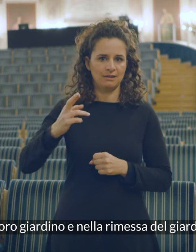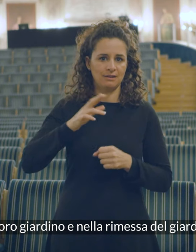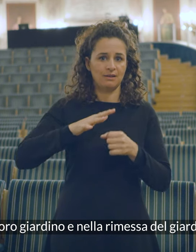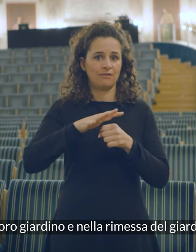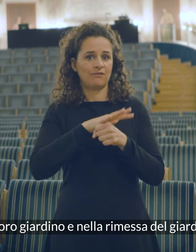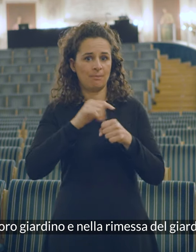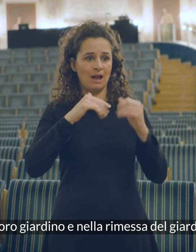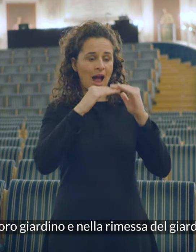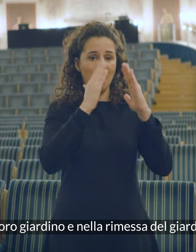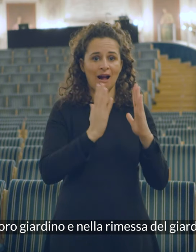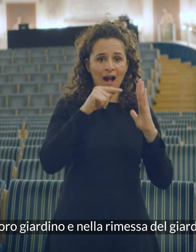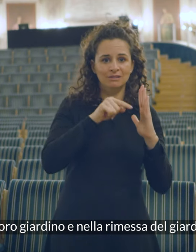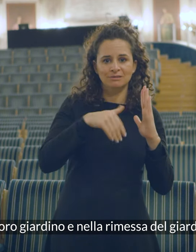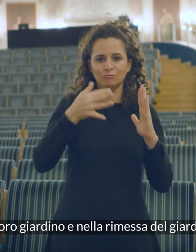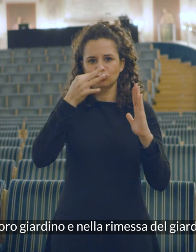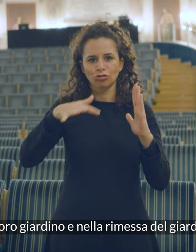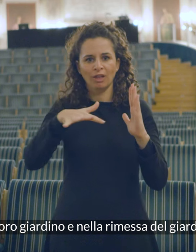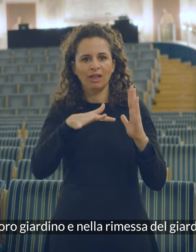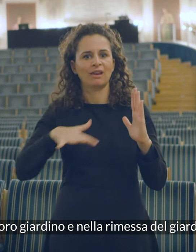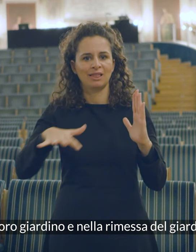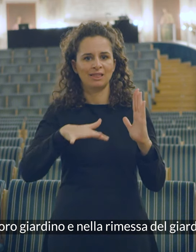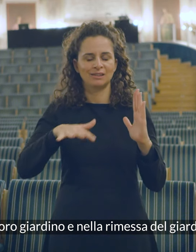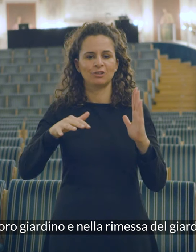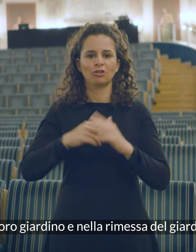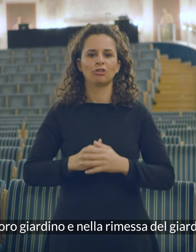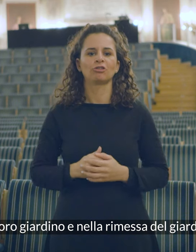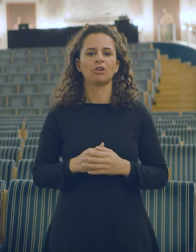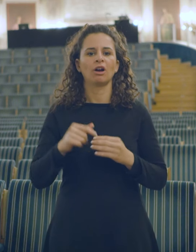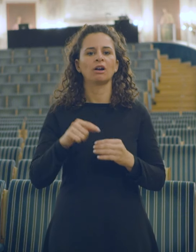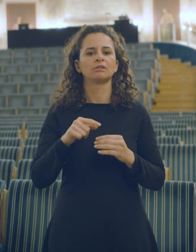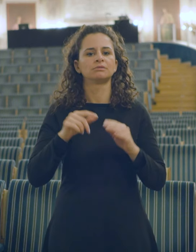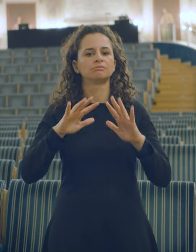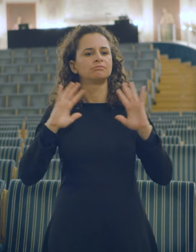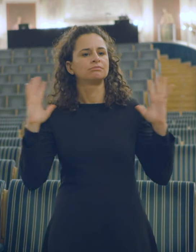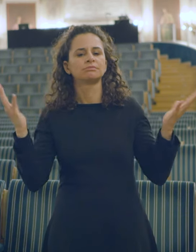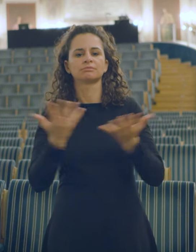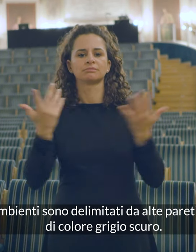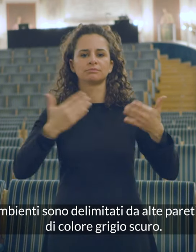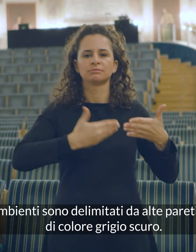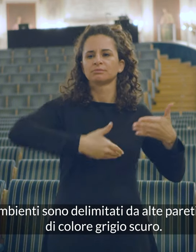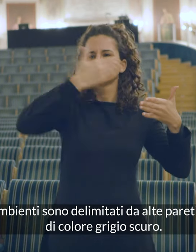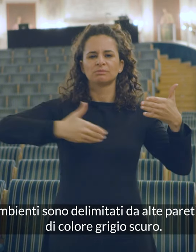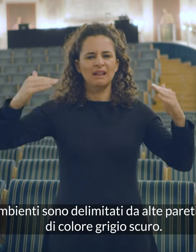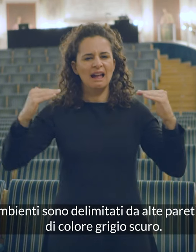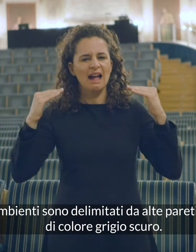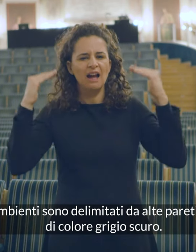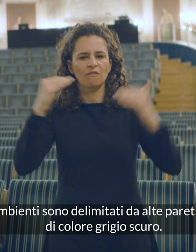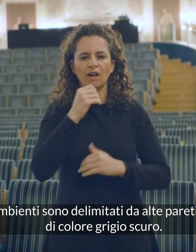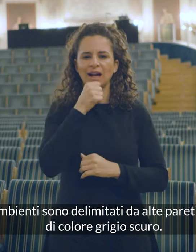nel loro giardino e nella rimessa del giardiniere. Gli ambienti sono delimitati da